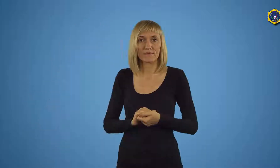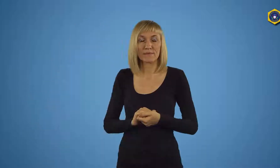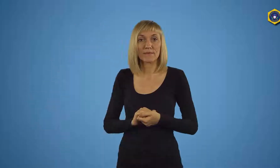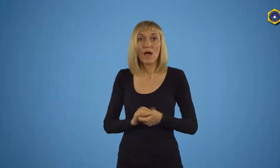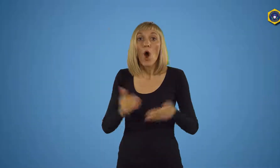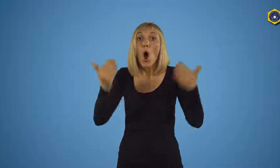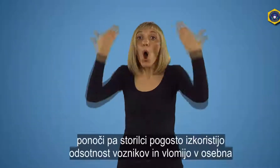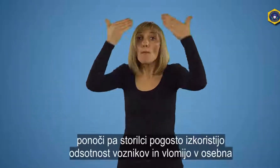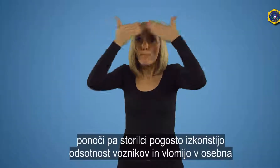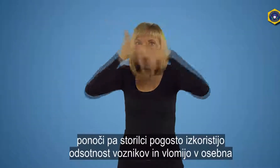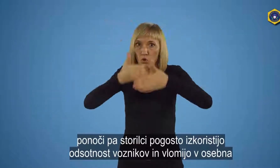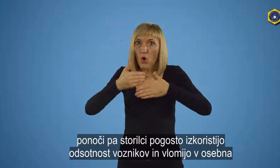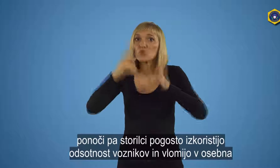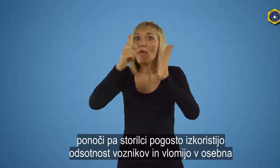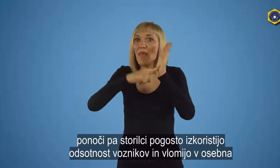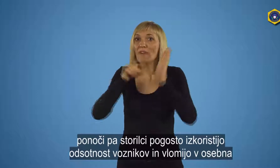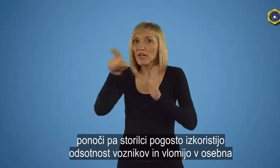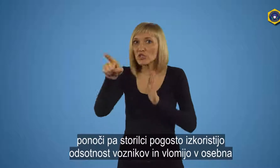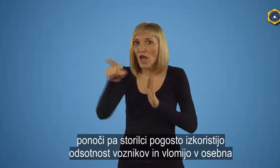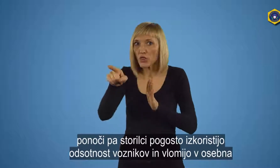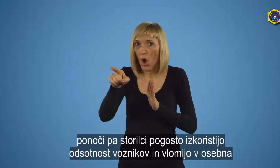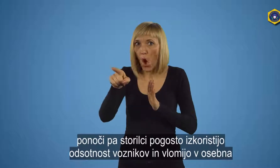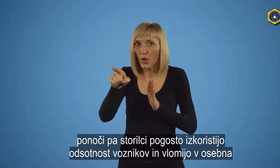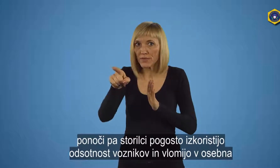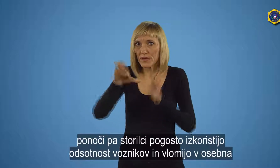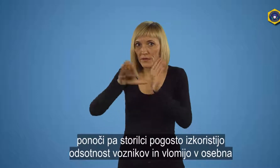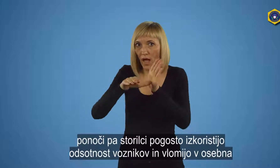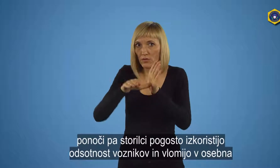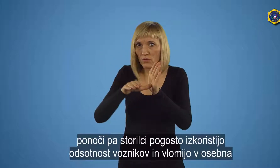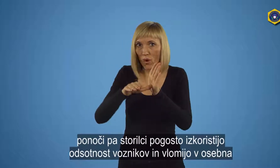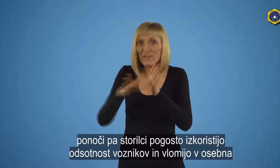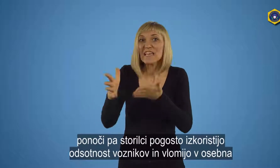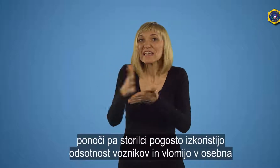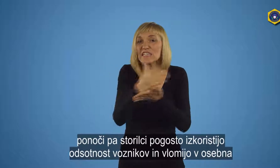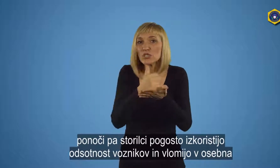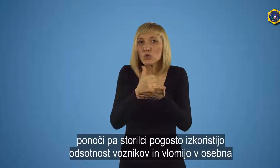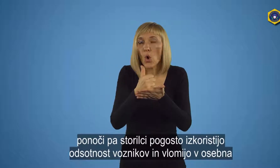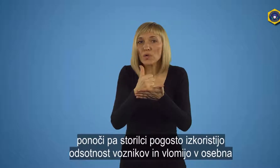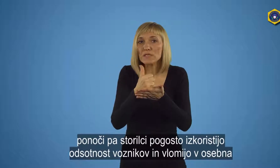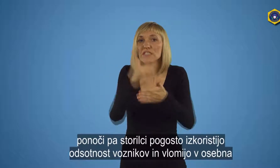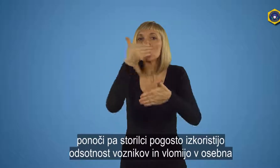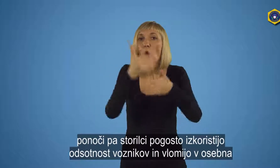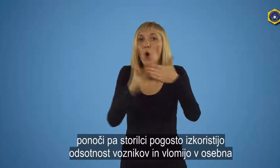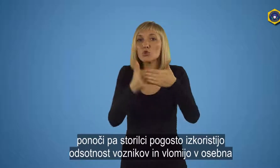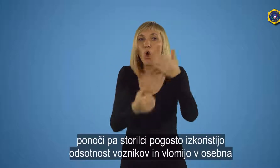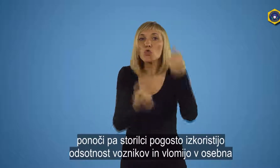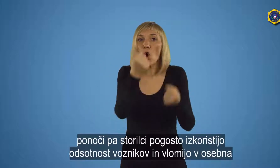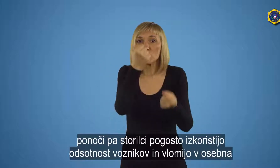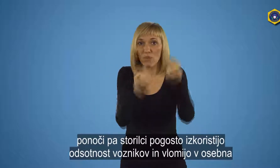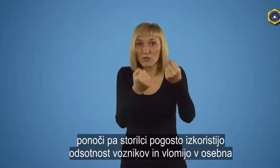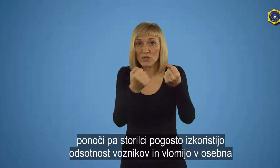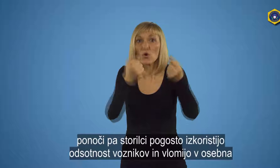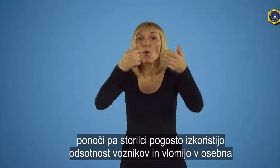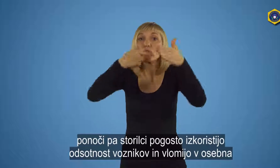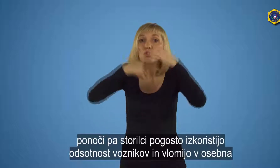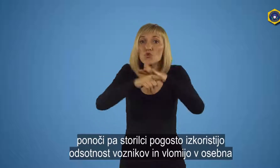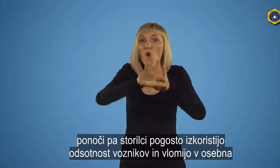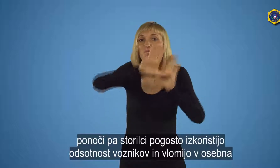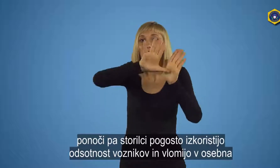Po noči pa storilci pogosto izkoristijo odsotnost voznikov in vlomijo v osebna vozila ali kabine tovornih